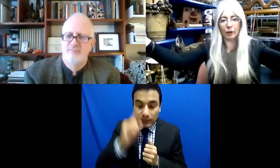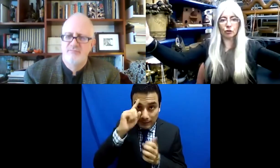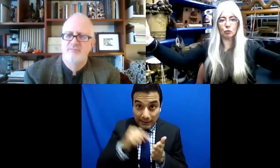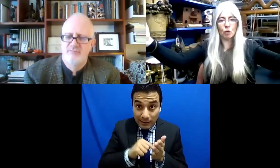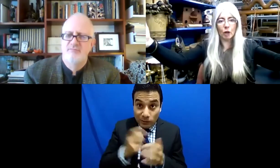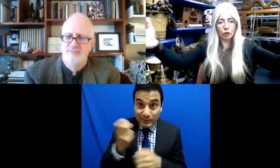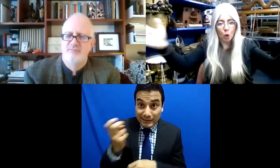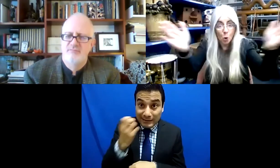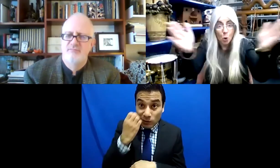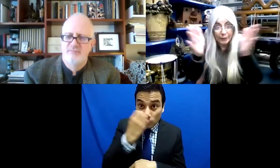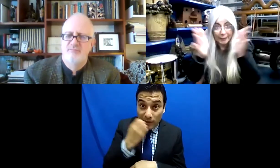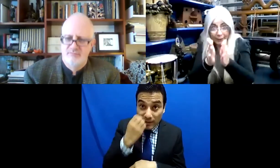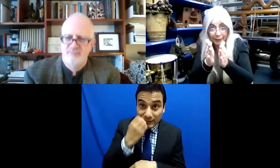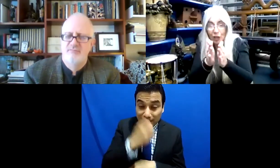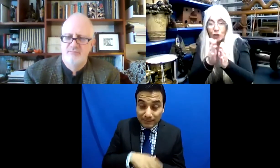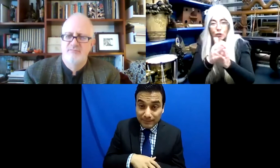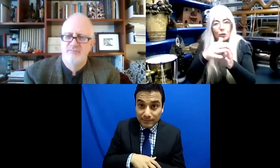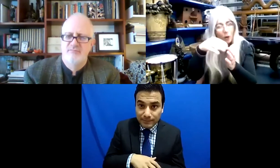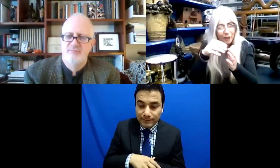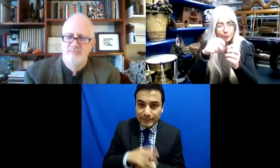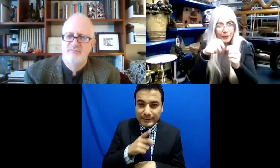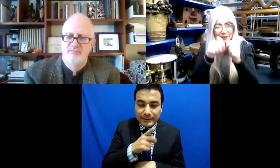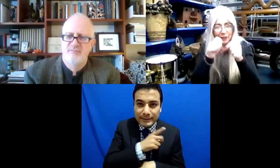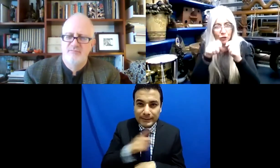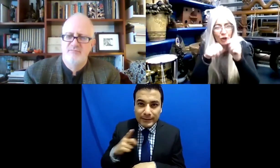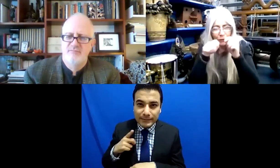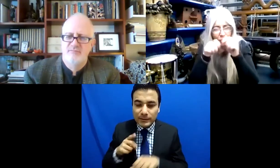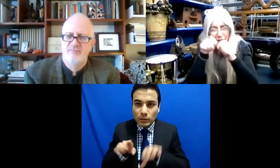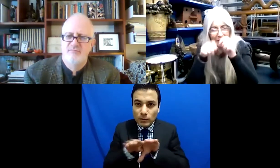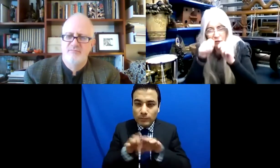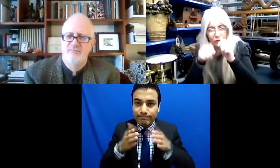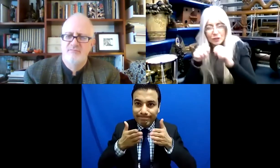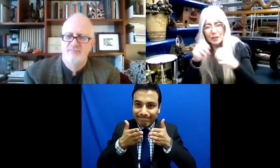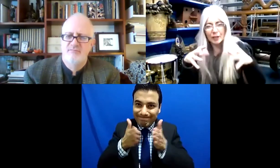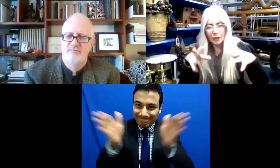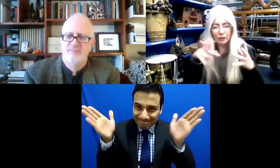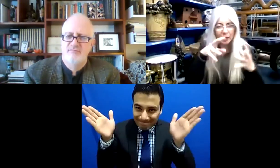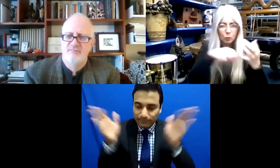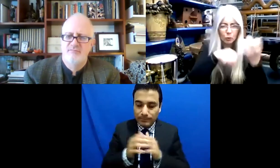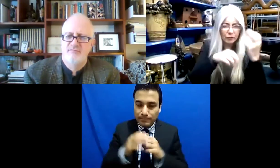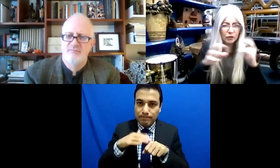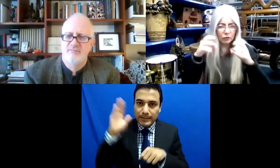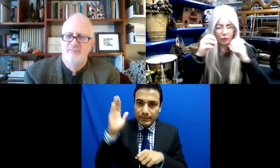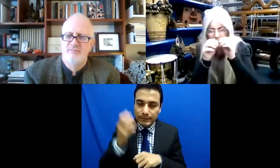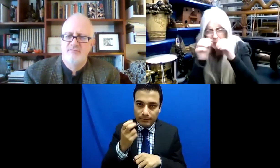deberían tratar de expandir en lugar de achicar. Entonces sí,